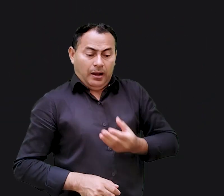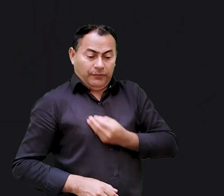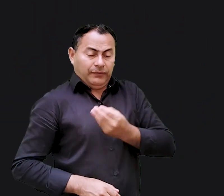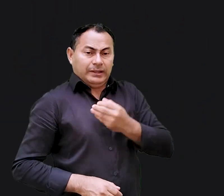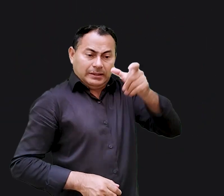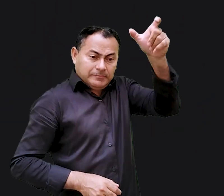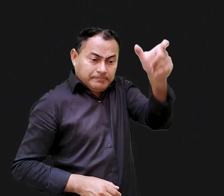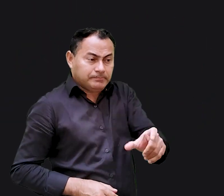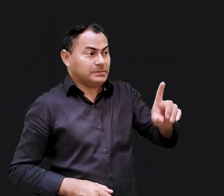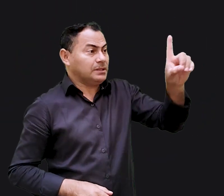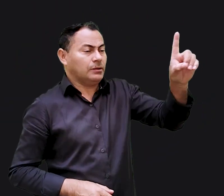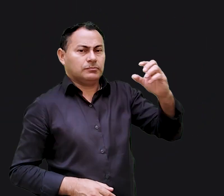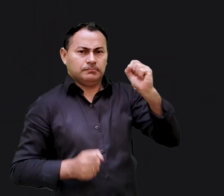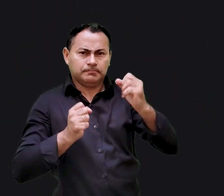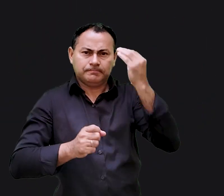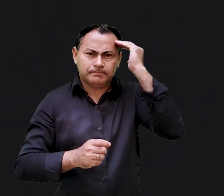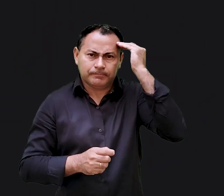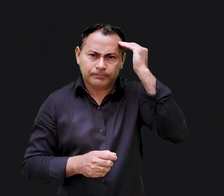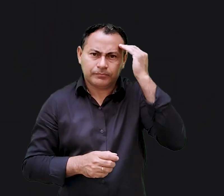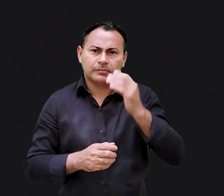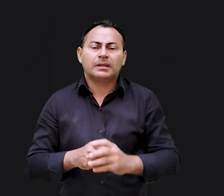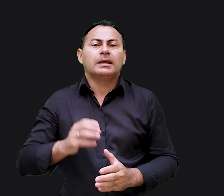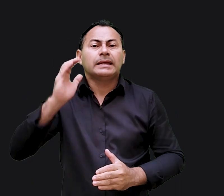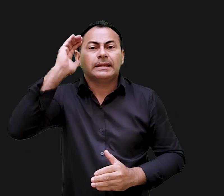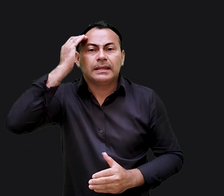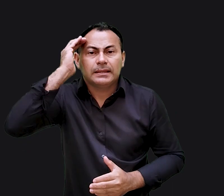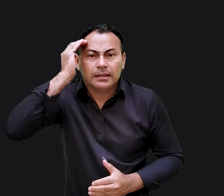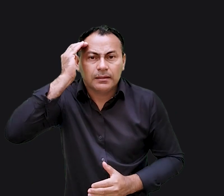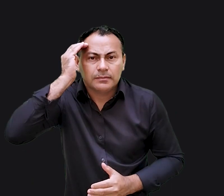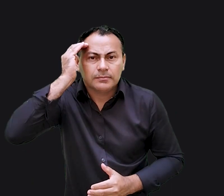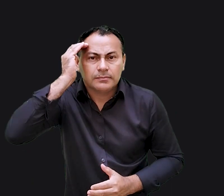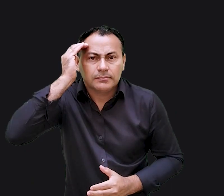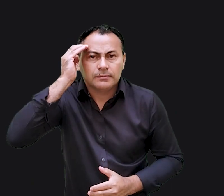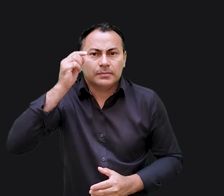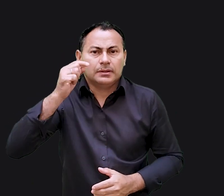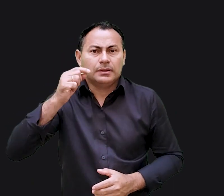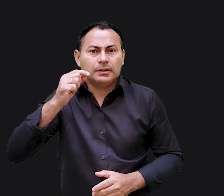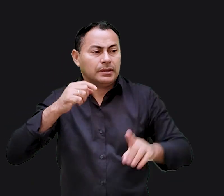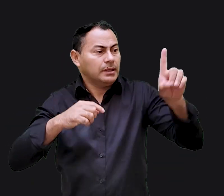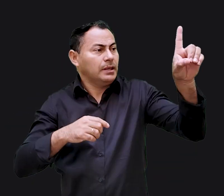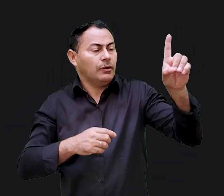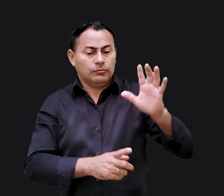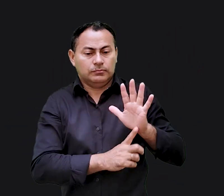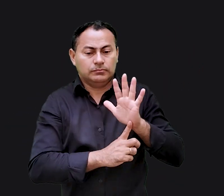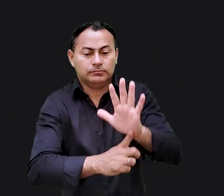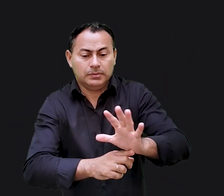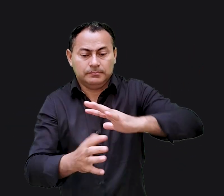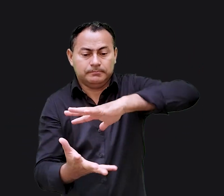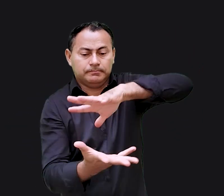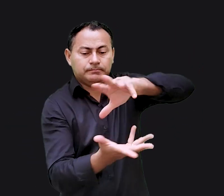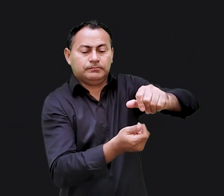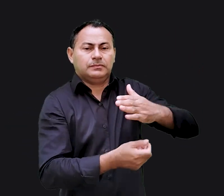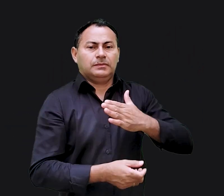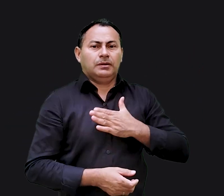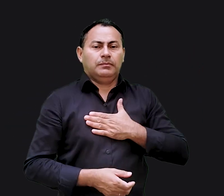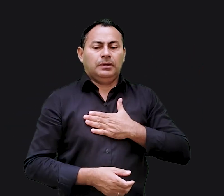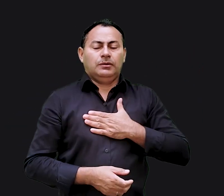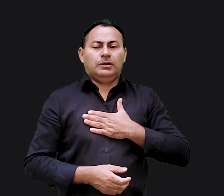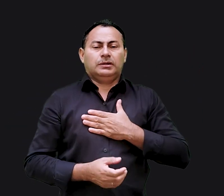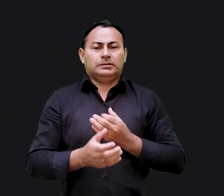do meu ser e aí, então, a essência do meu ser se entenderem que eu me revelo na Terra através dos meus